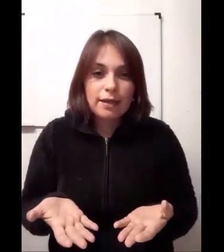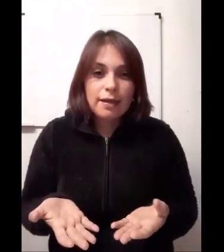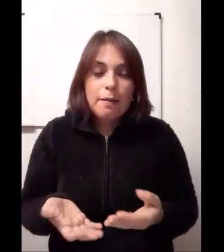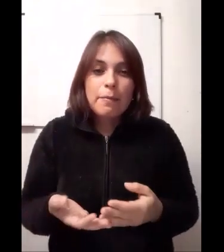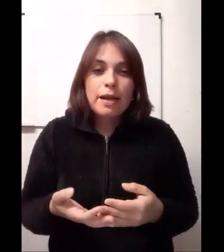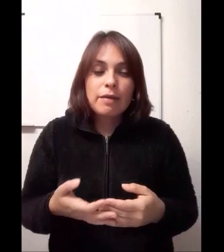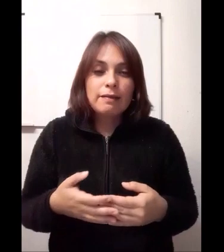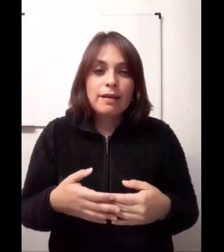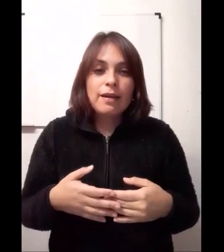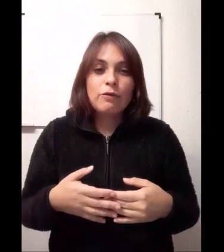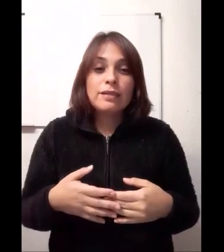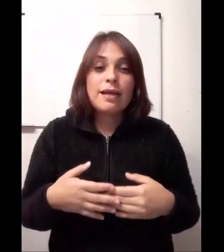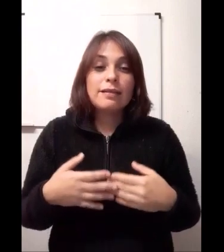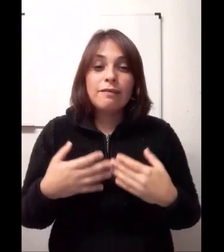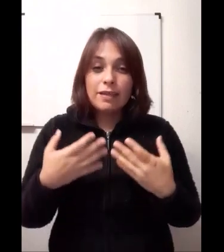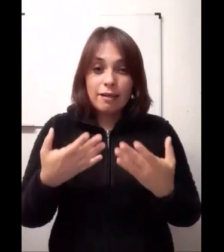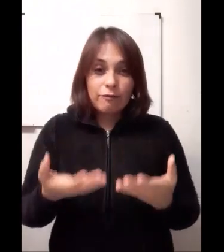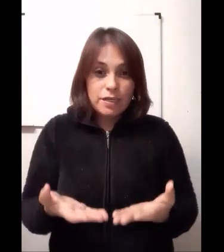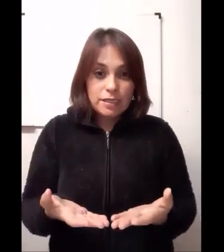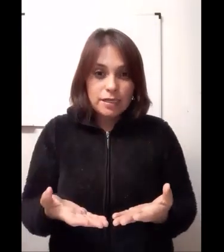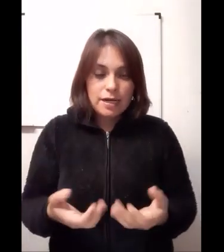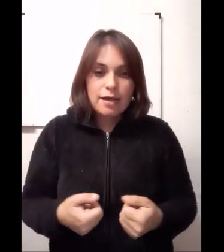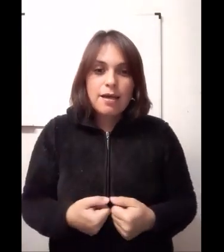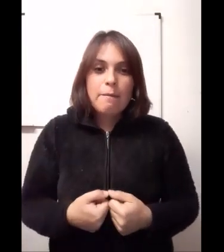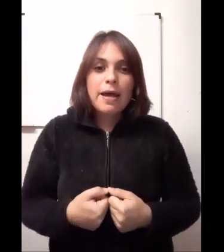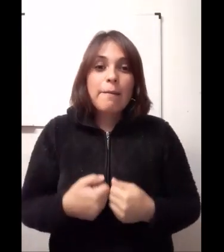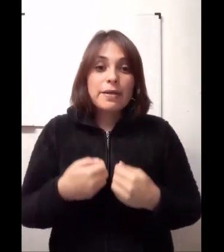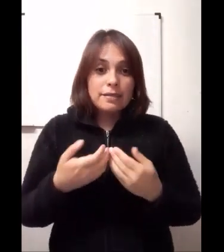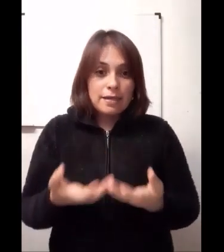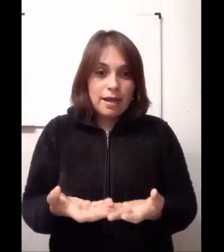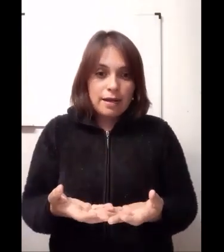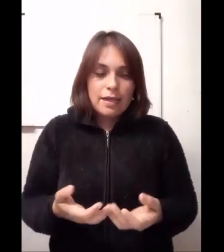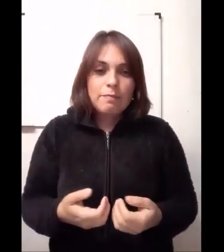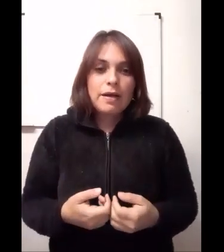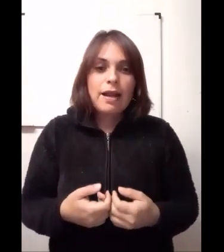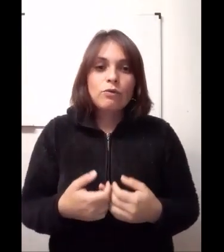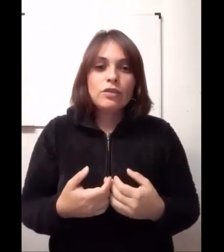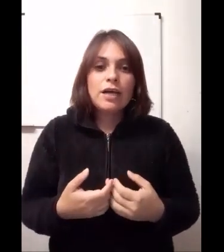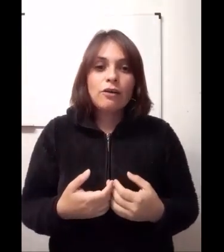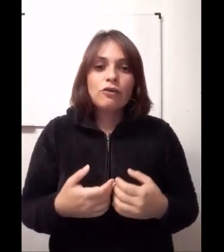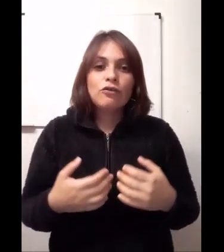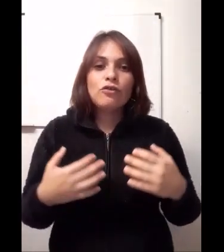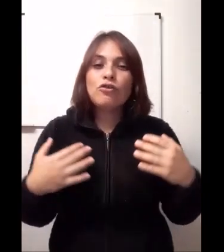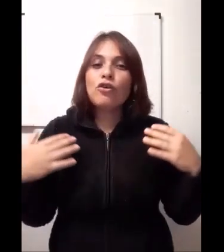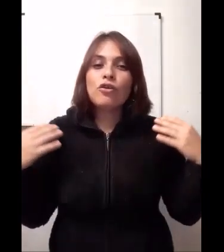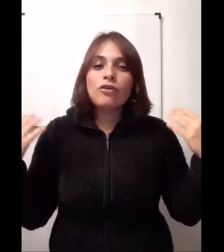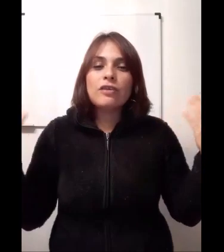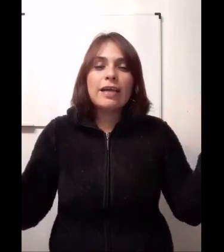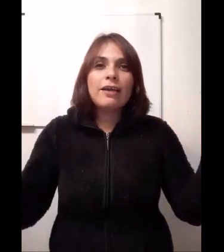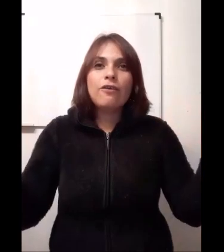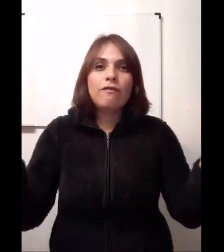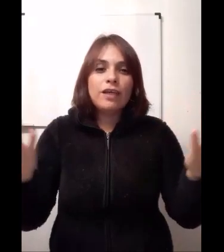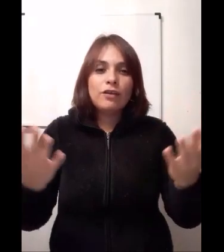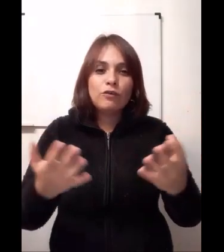para mantener nuestra actividad física, para pensar y para luchar con todos aquellos virus,